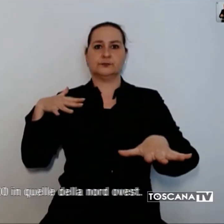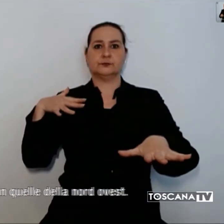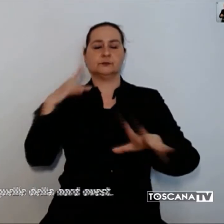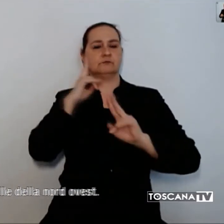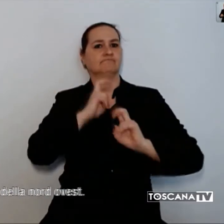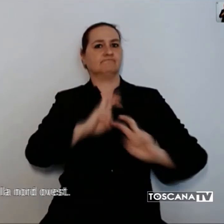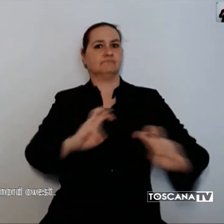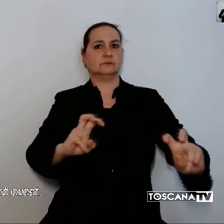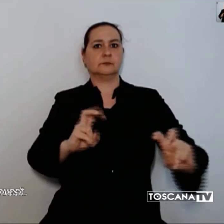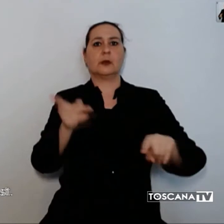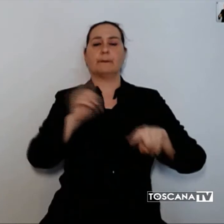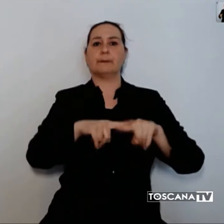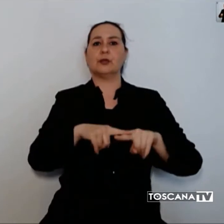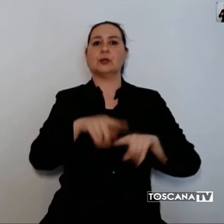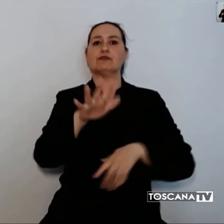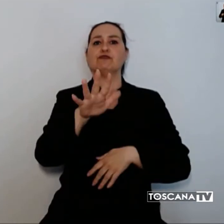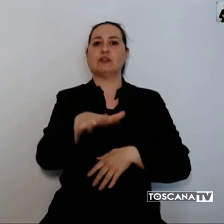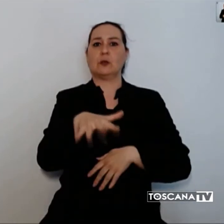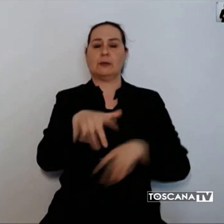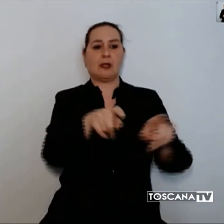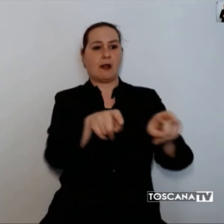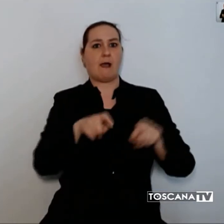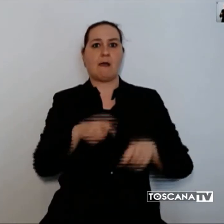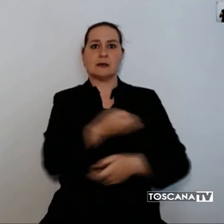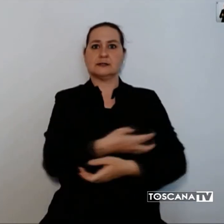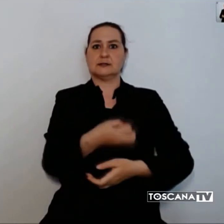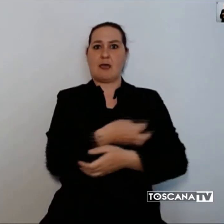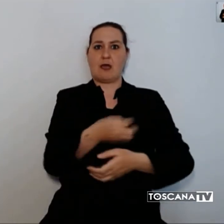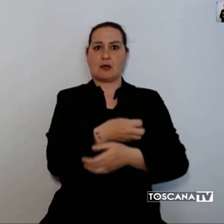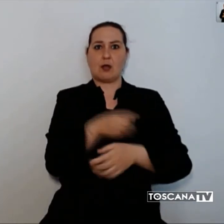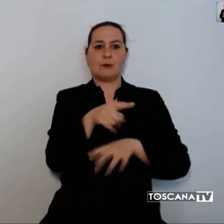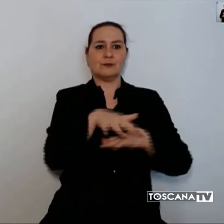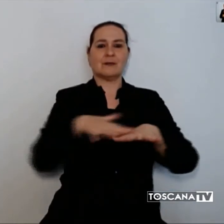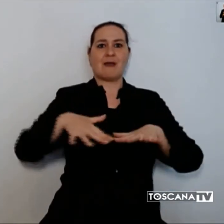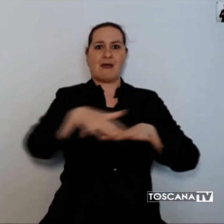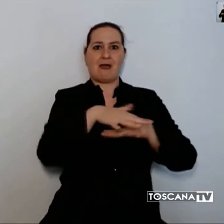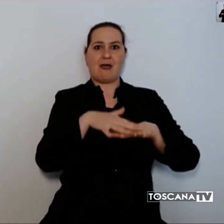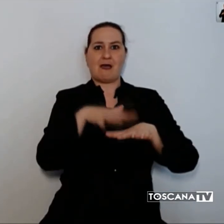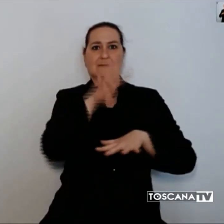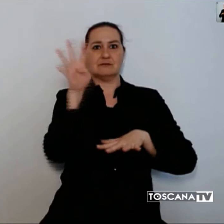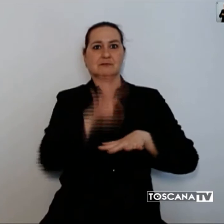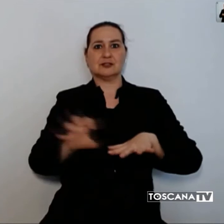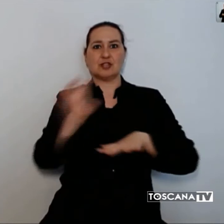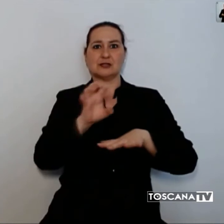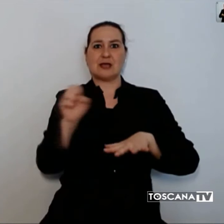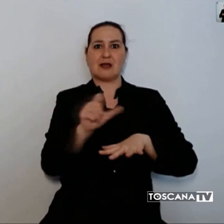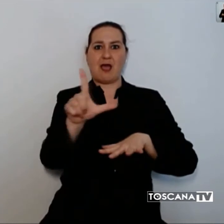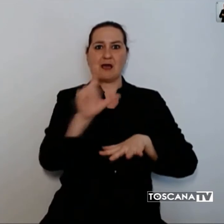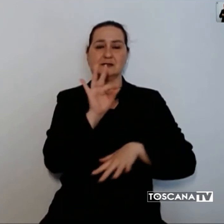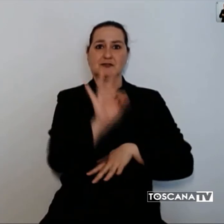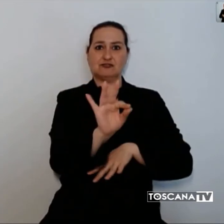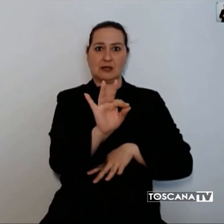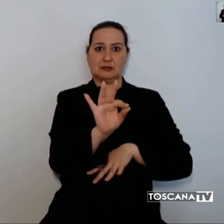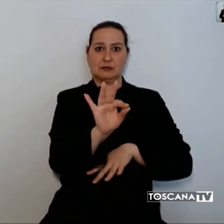.000 test sierologici nelle aree più colpite dell'AS Toscana Centro e 1.600